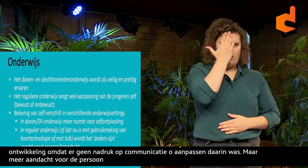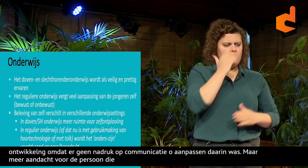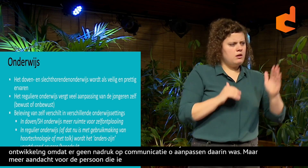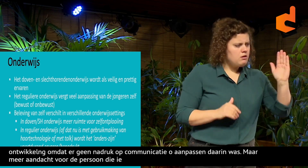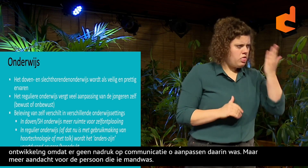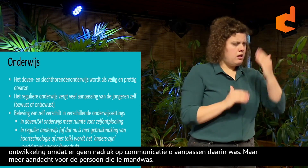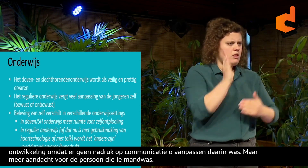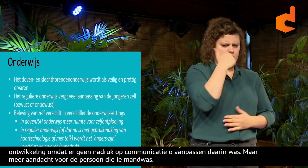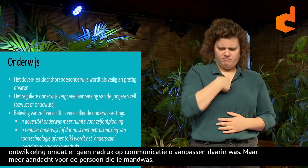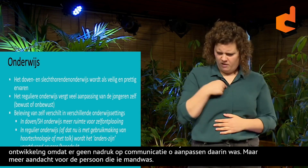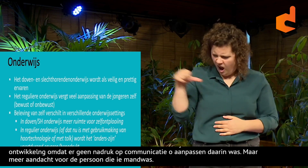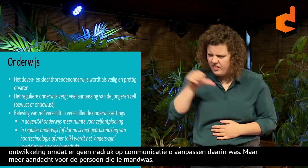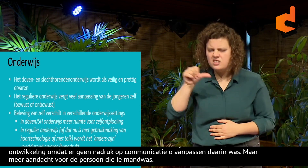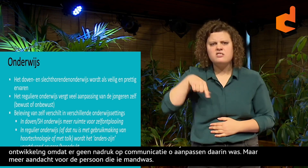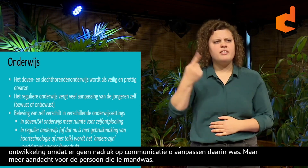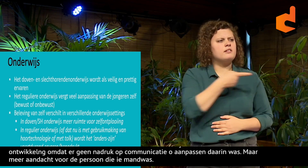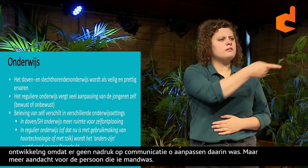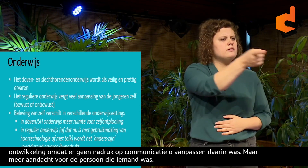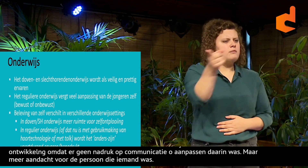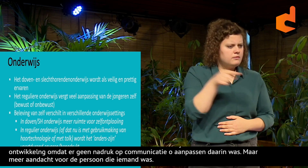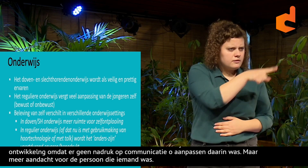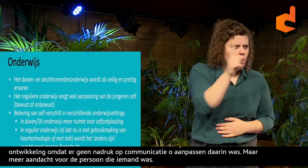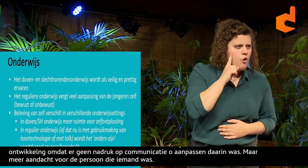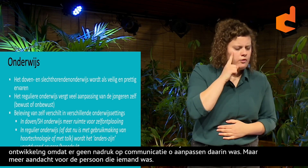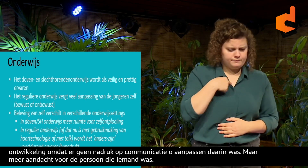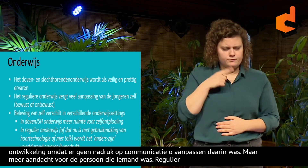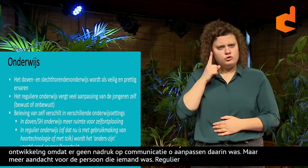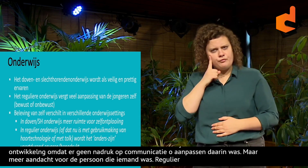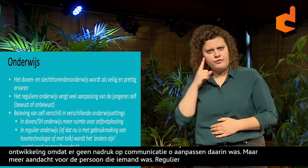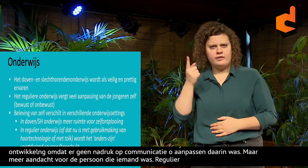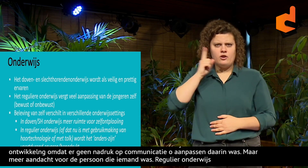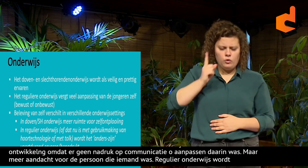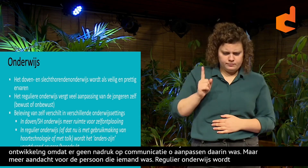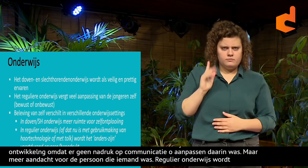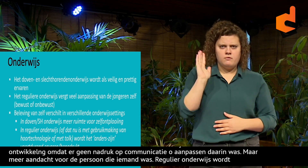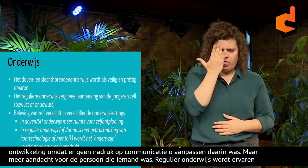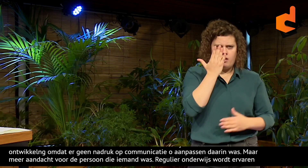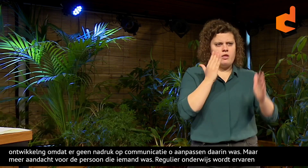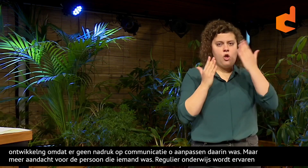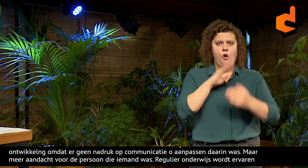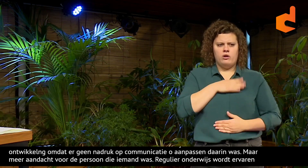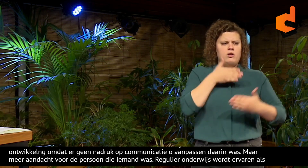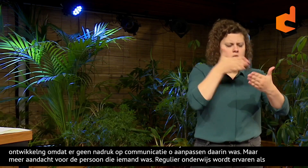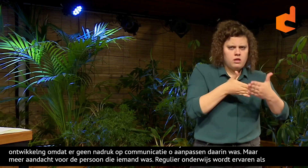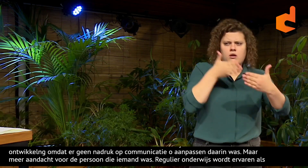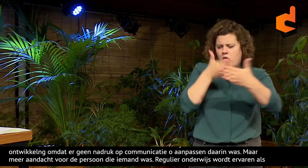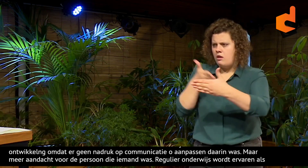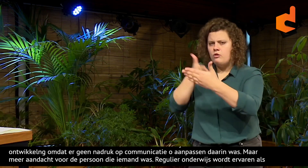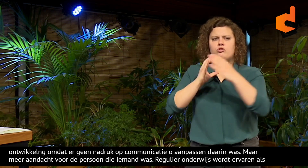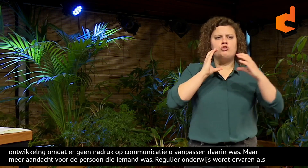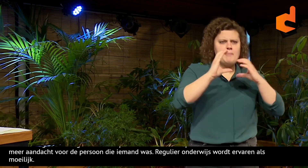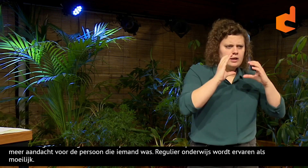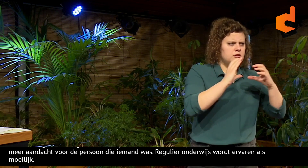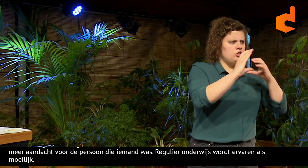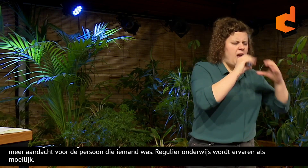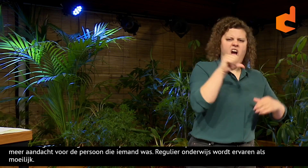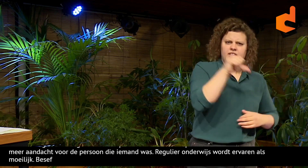Het reguliere onderwijs wordt ervaren als veel tegenslagen. Het beseft dat men anders was dan de anderen en